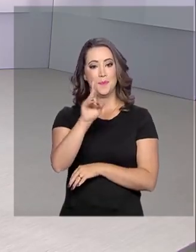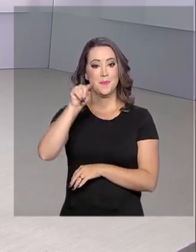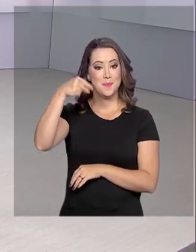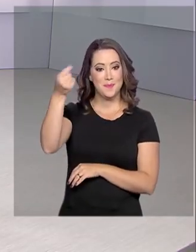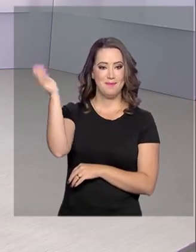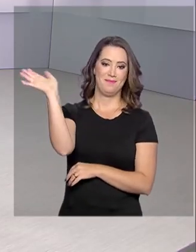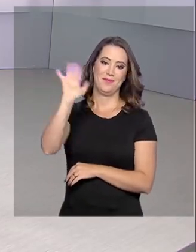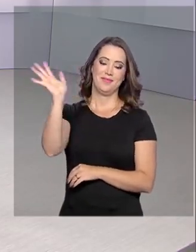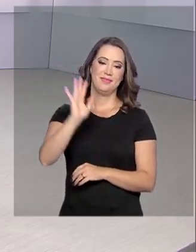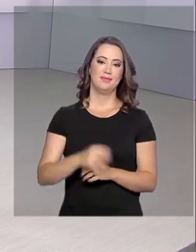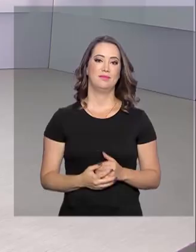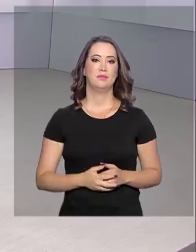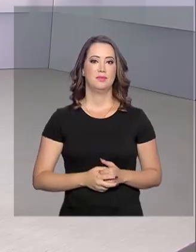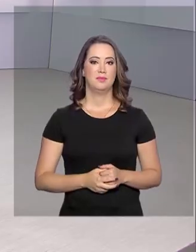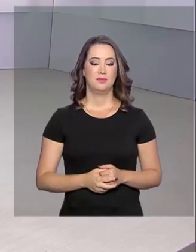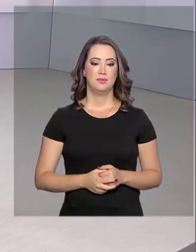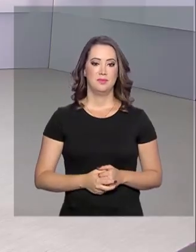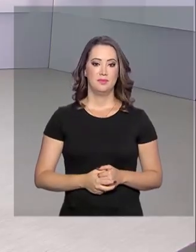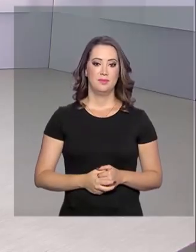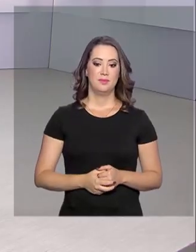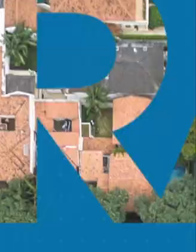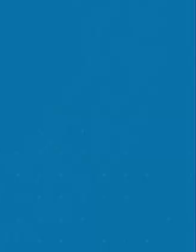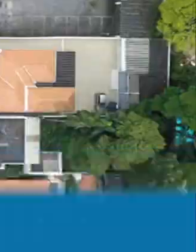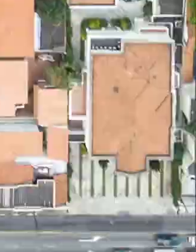Nos vemos na próxima edição. Até lá. Tchau.